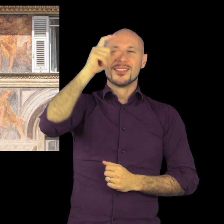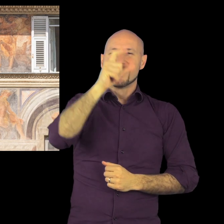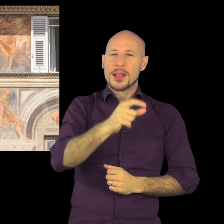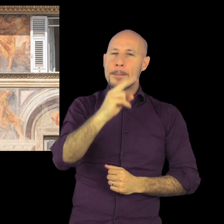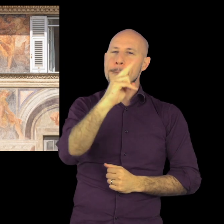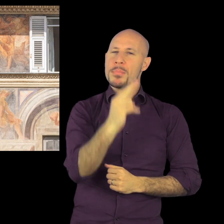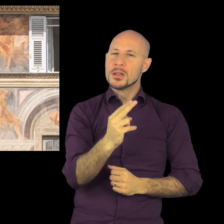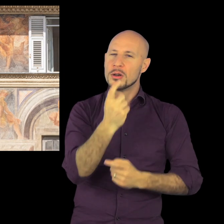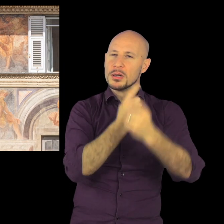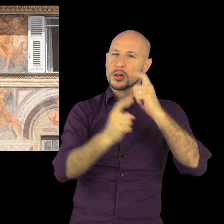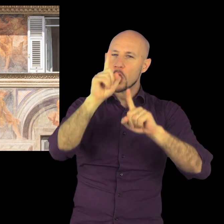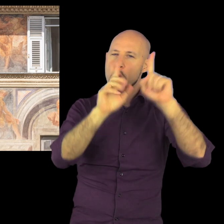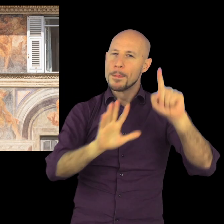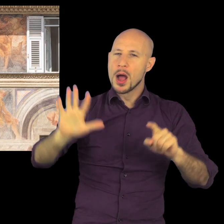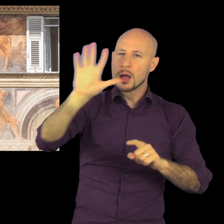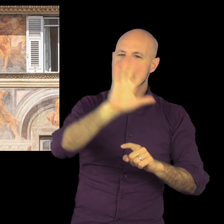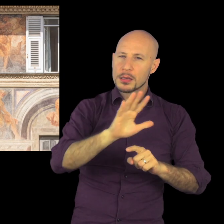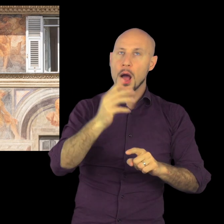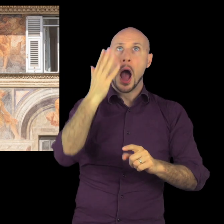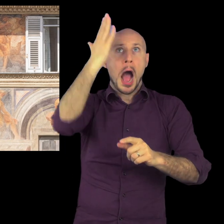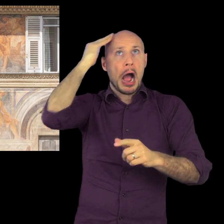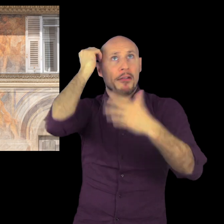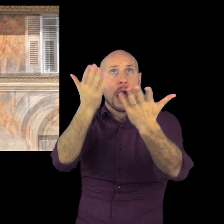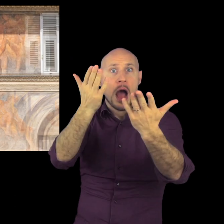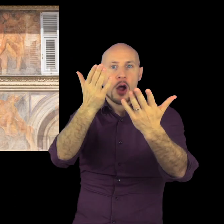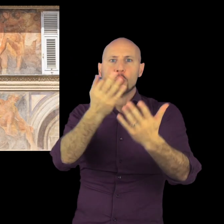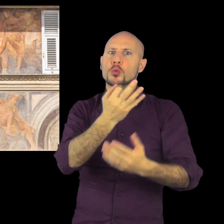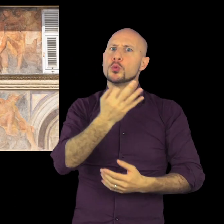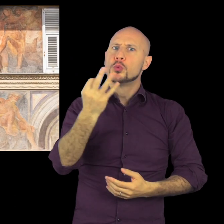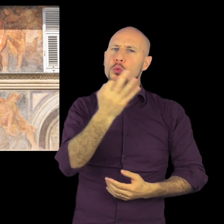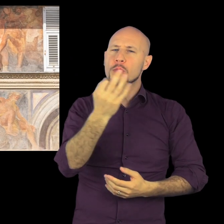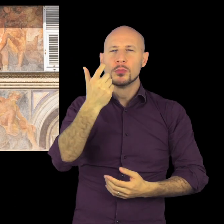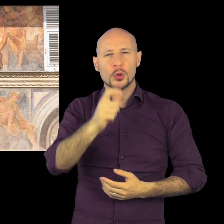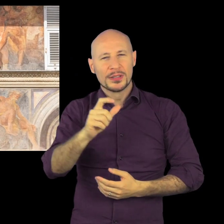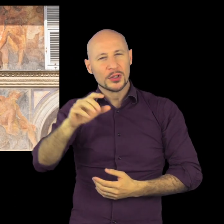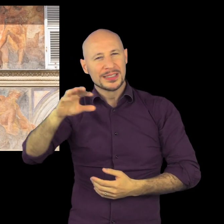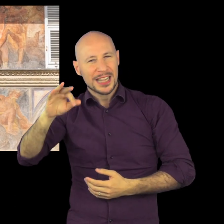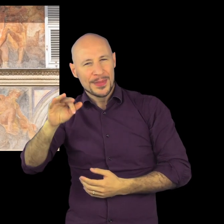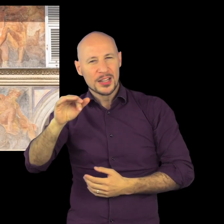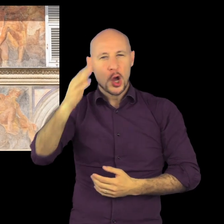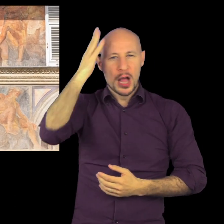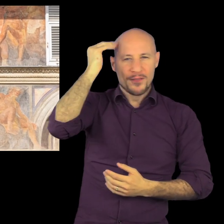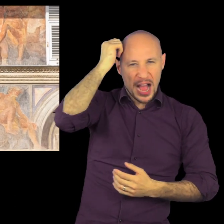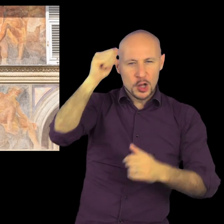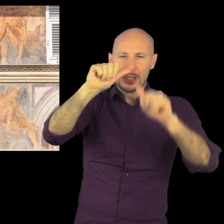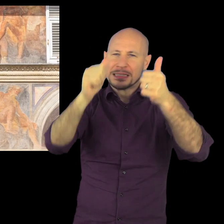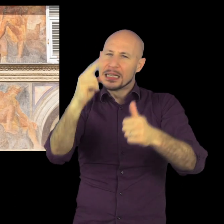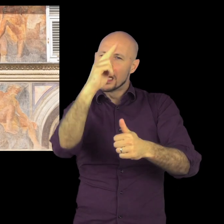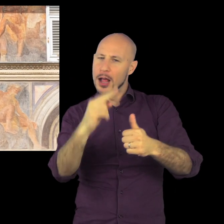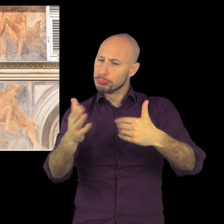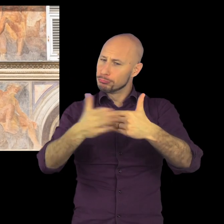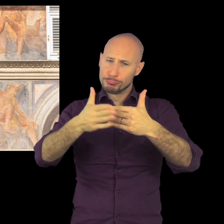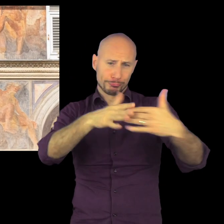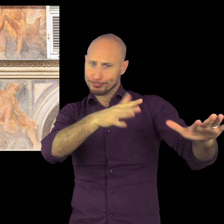popolo di Roma. Pensate che questa facciata, quindi, ci permette ben di comprendere come il Procaccini rimase